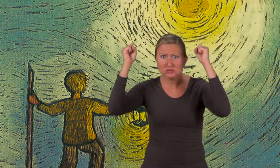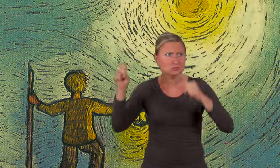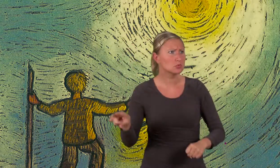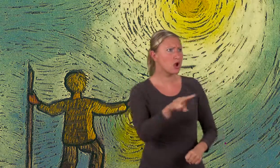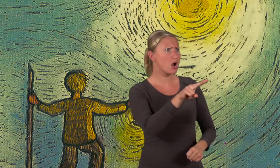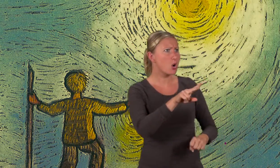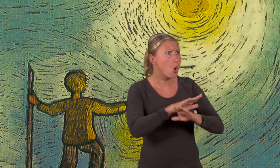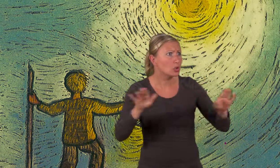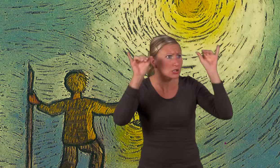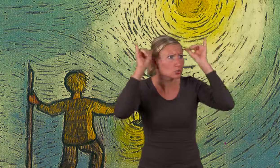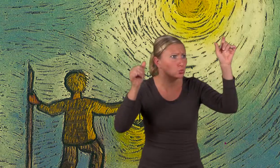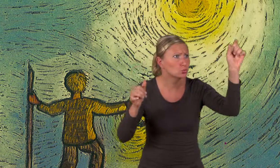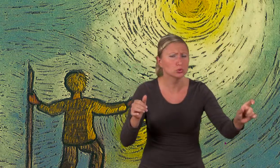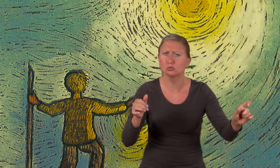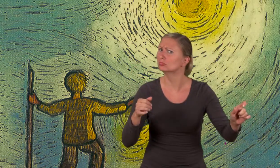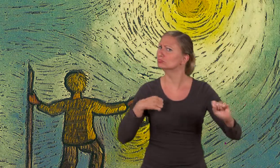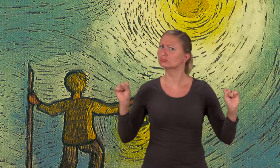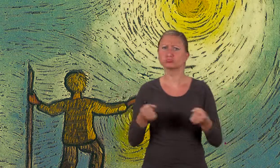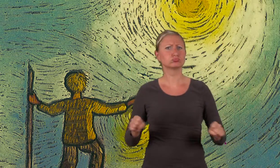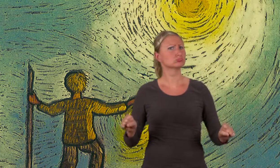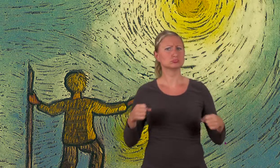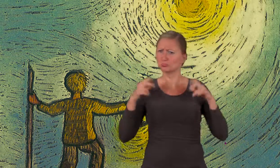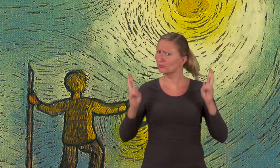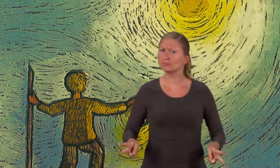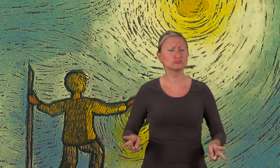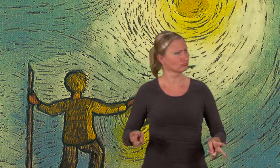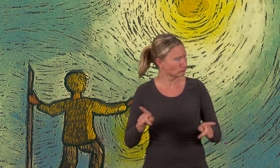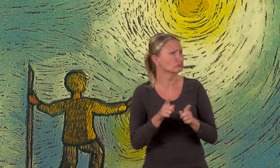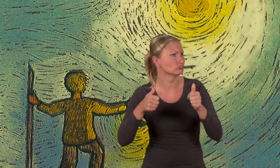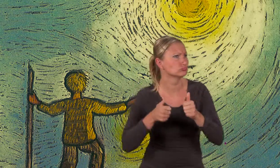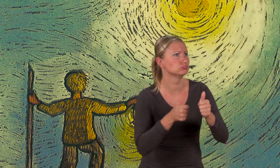Ohne die Kuh bleibe ich nicht hier, sagte der Ochse und folgte ihren Spuren.